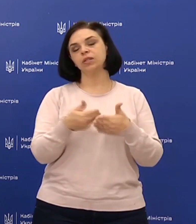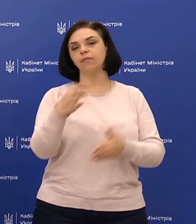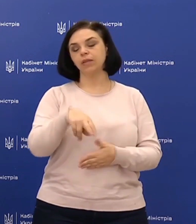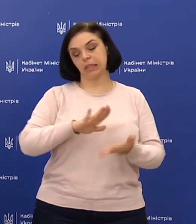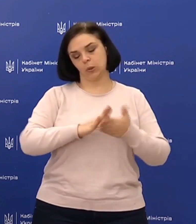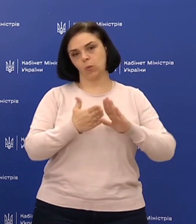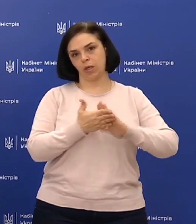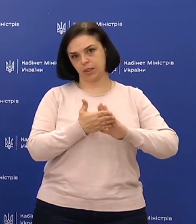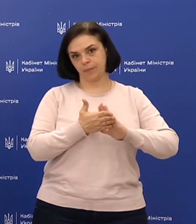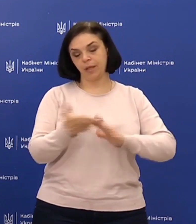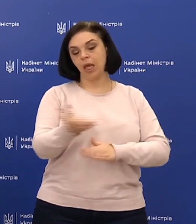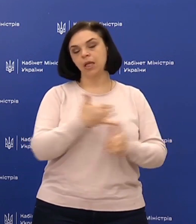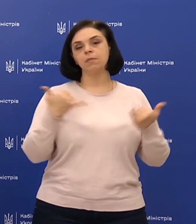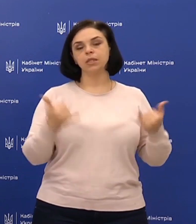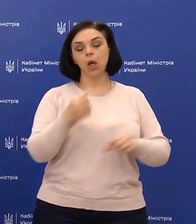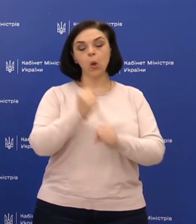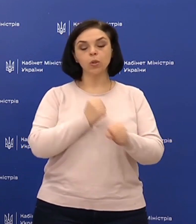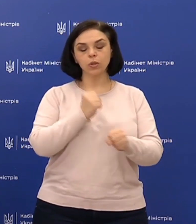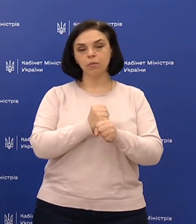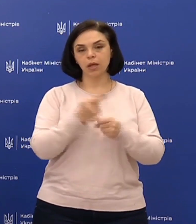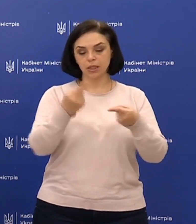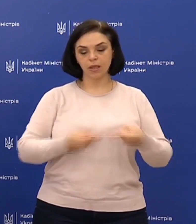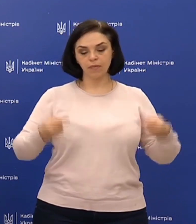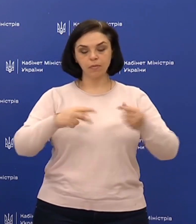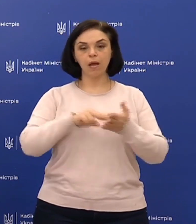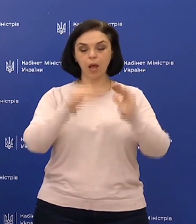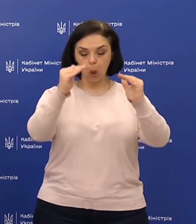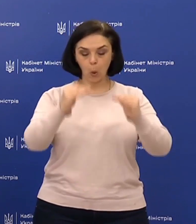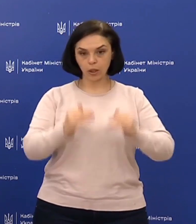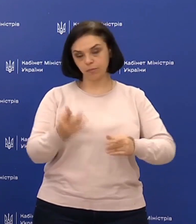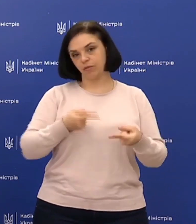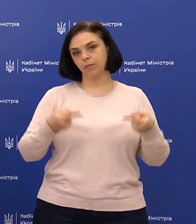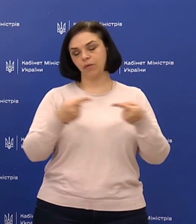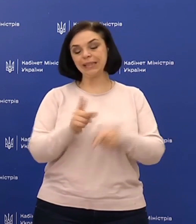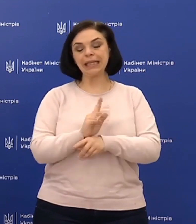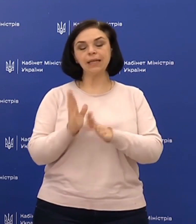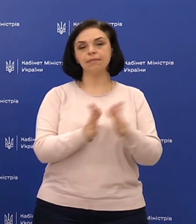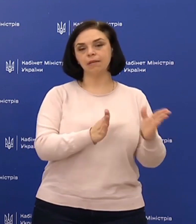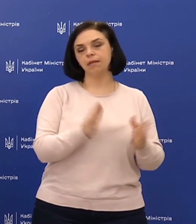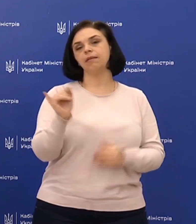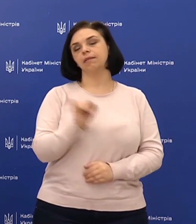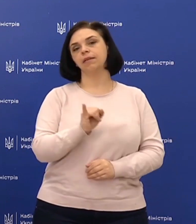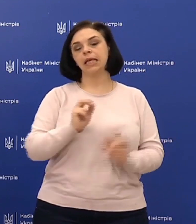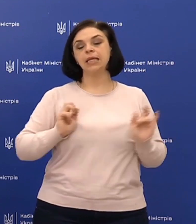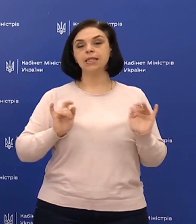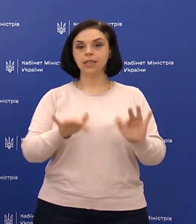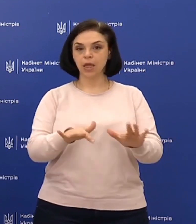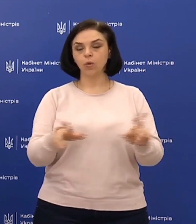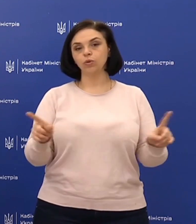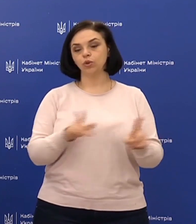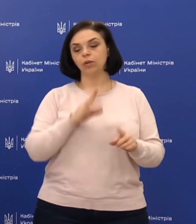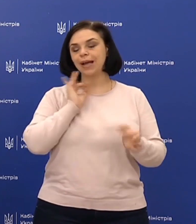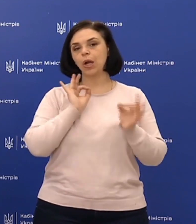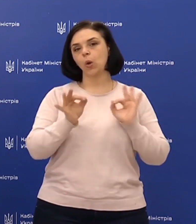ситуації. Нами зараз розробляється відповідний алгоритм, відповідні критерії і заходи щодо